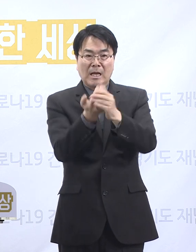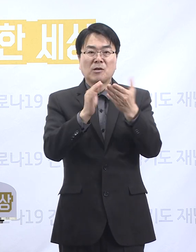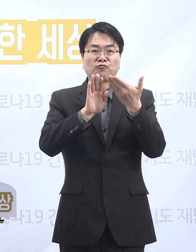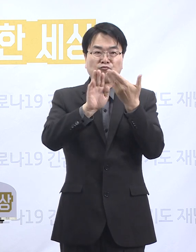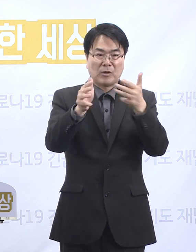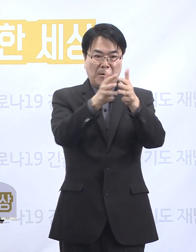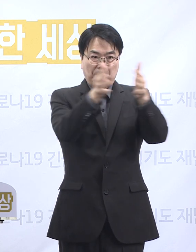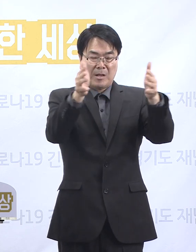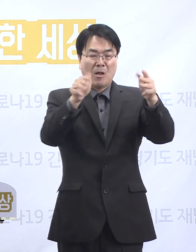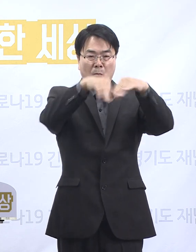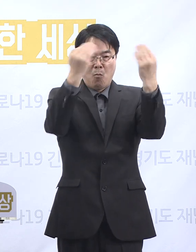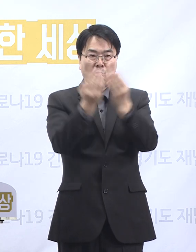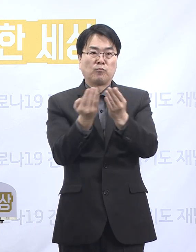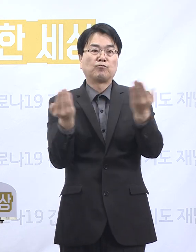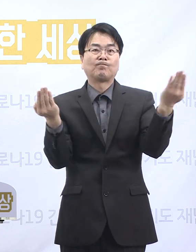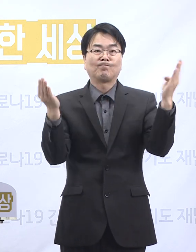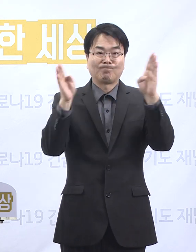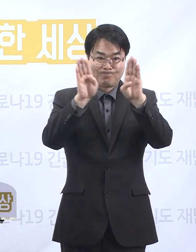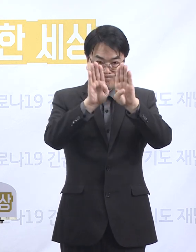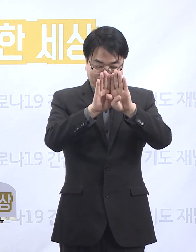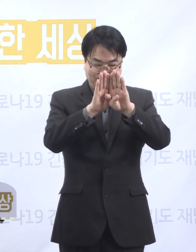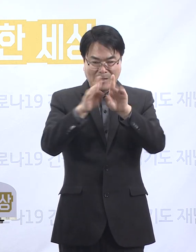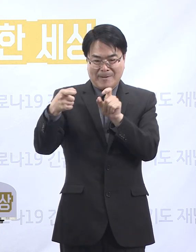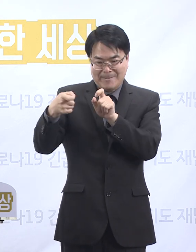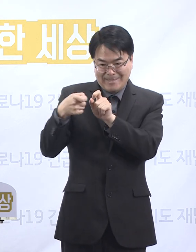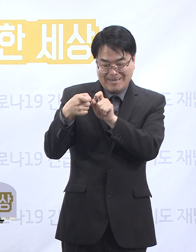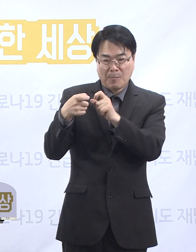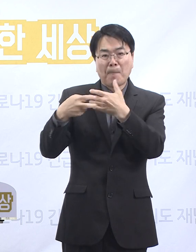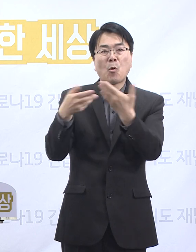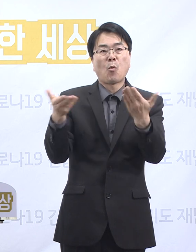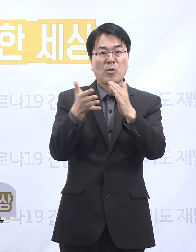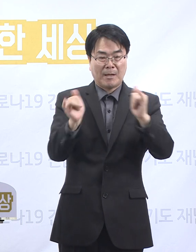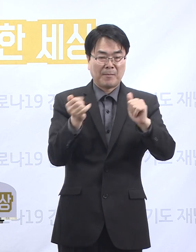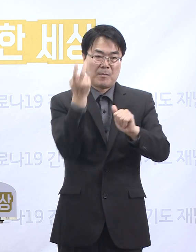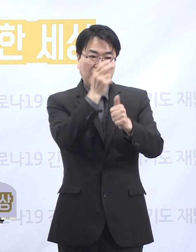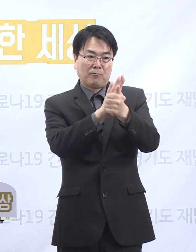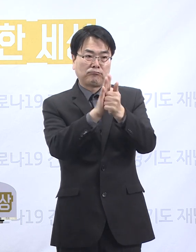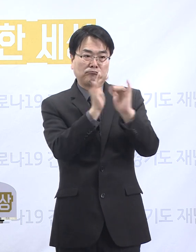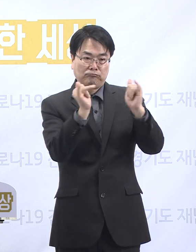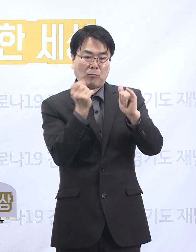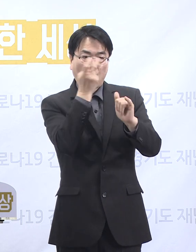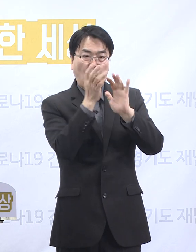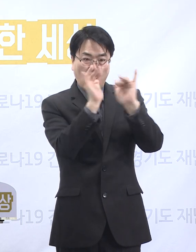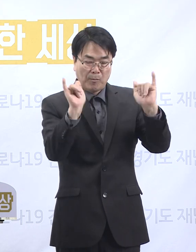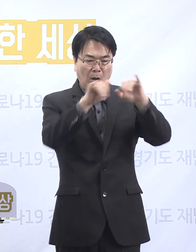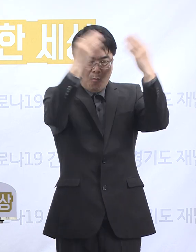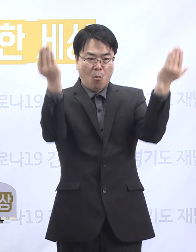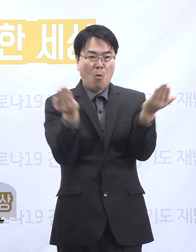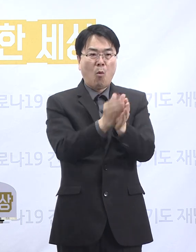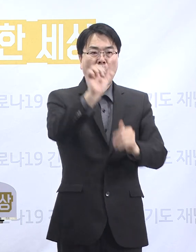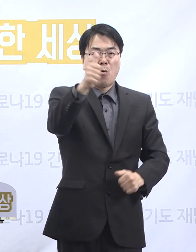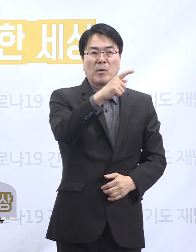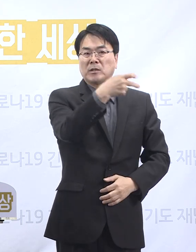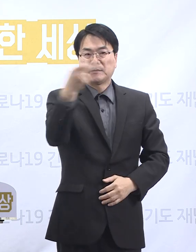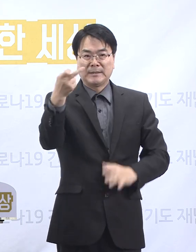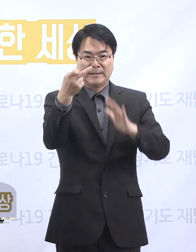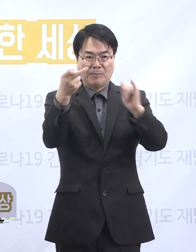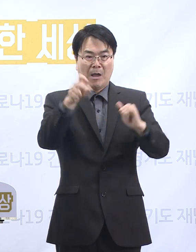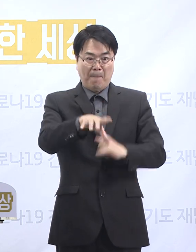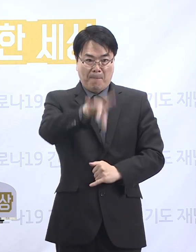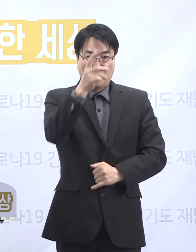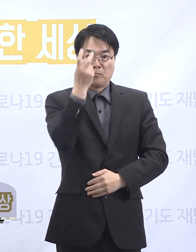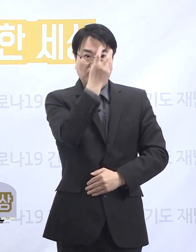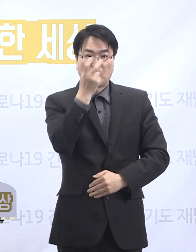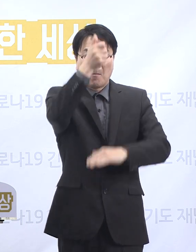경동을 긴급 폐쇄하고 밀접 접속자인 의료진과 간병인 및 보호자 등 512명에 대해 우선 검사를